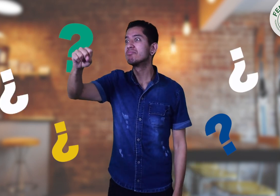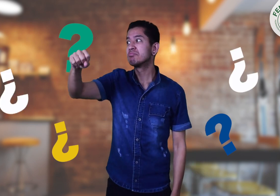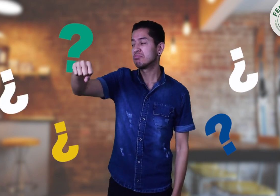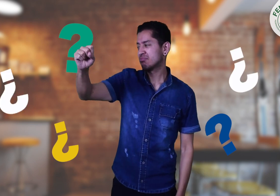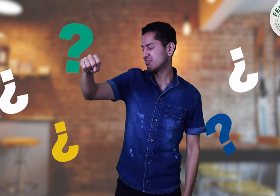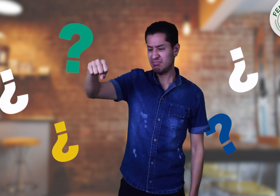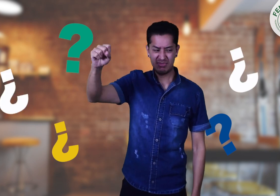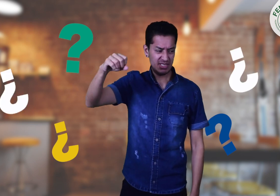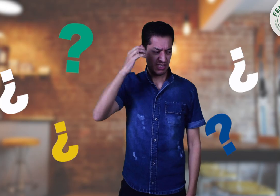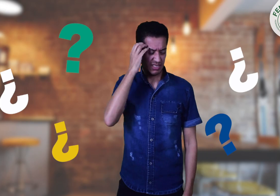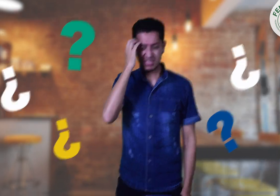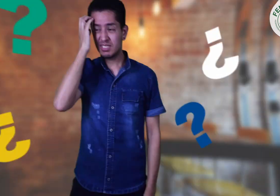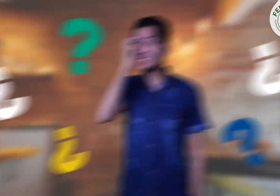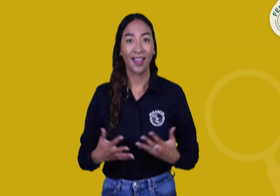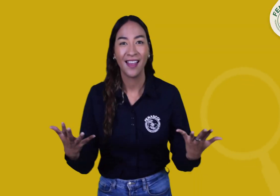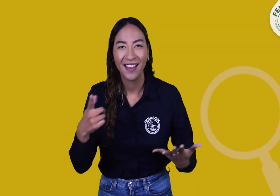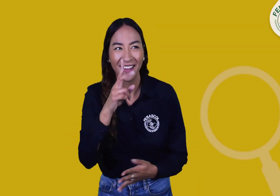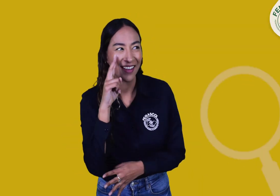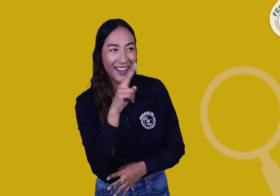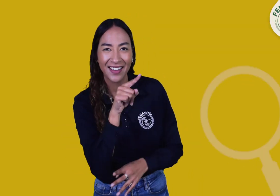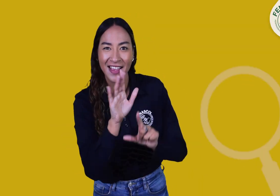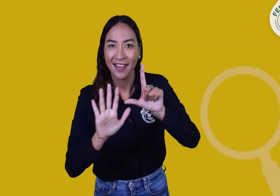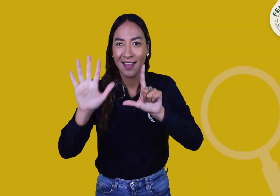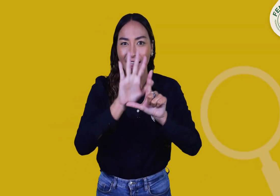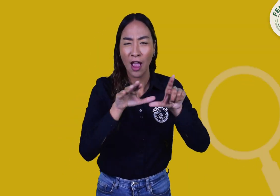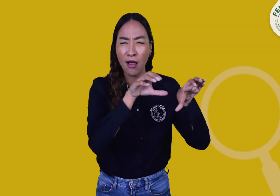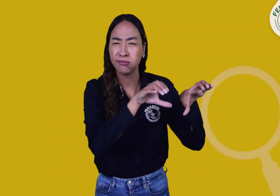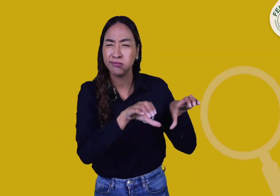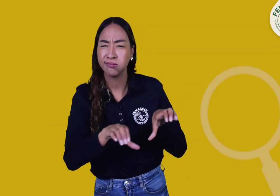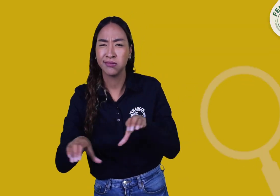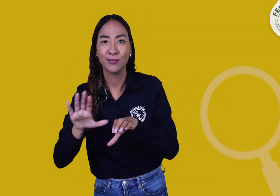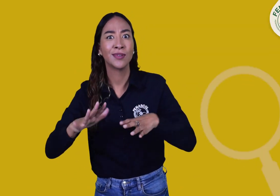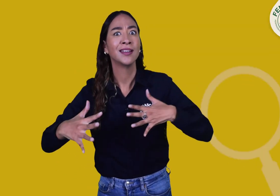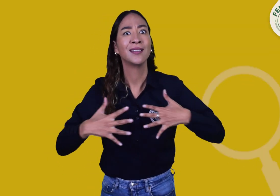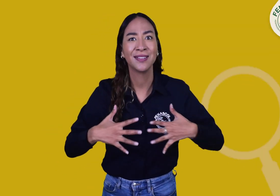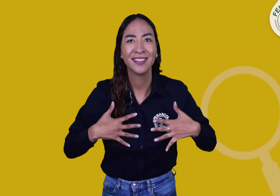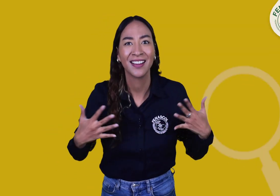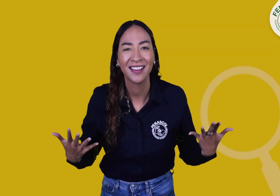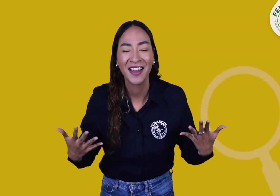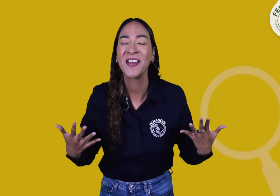acepto. ¿Vieron la significación de este video? Ya tenemos la respuesta.